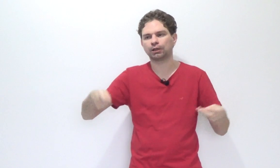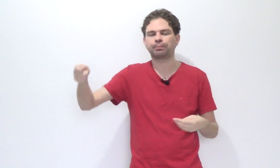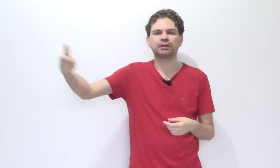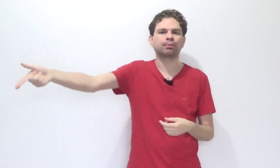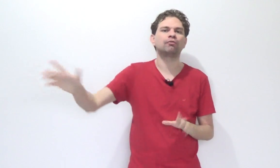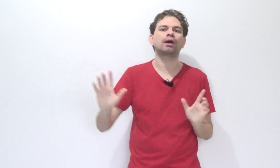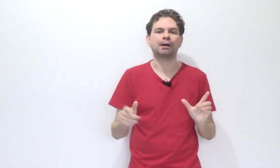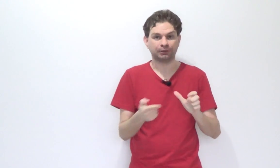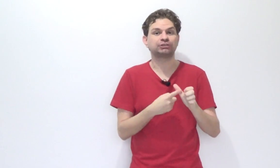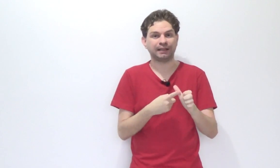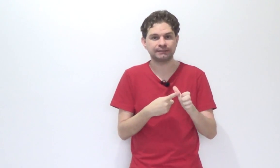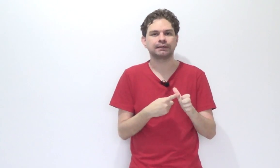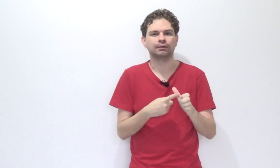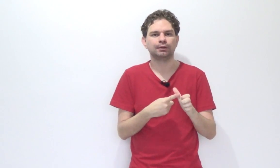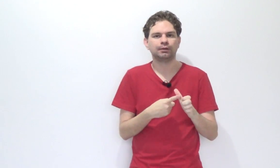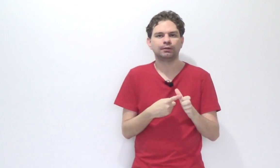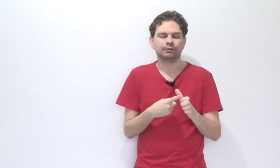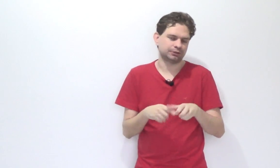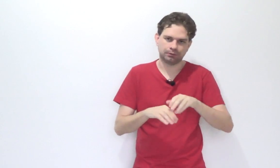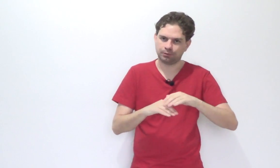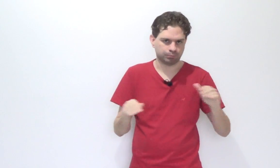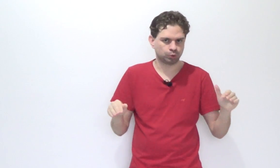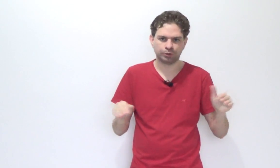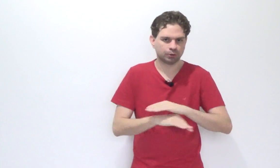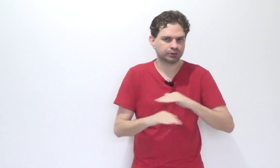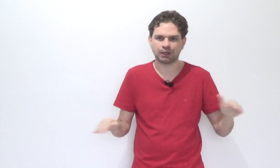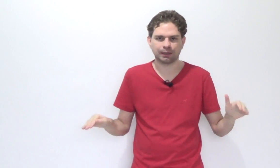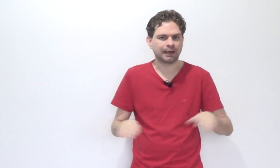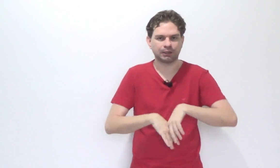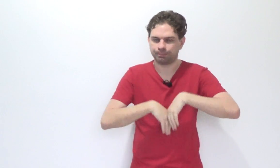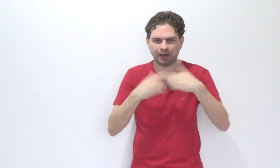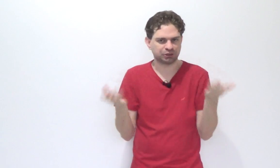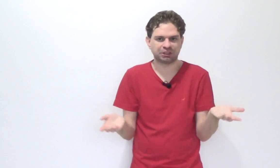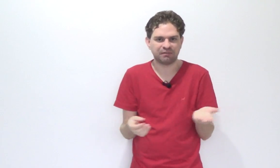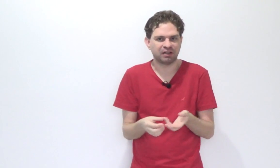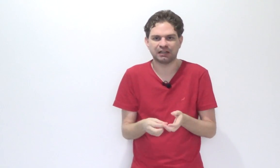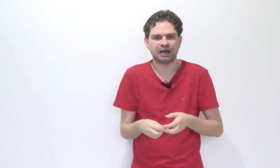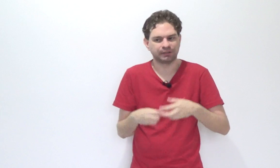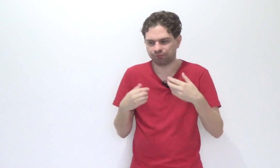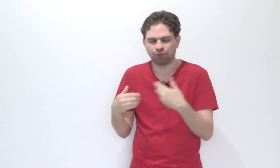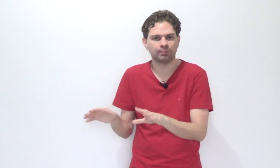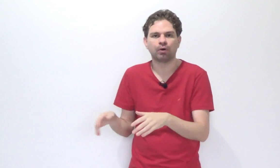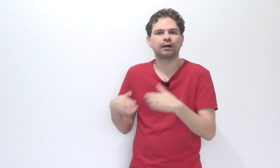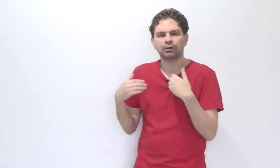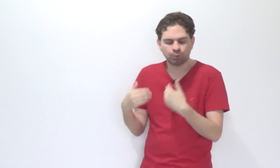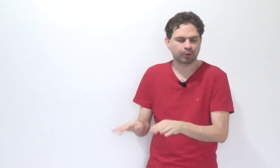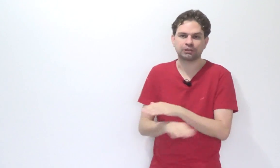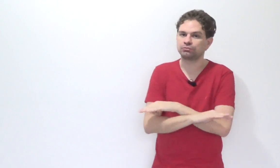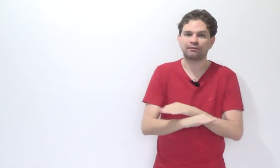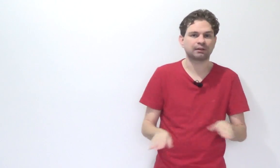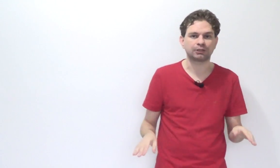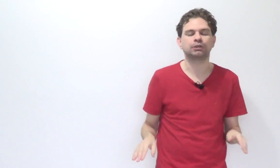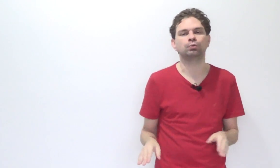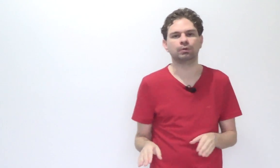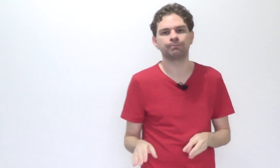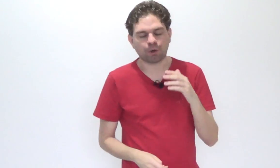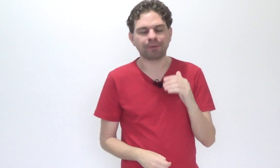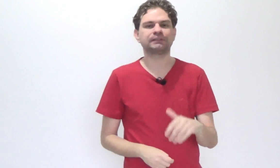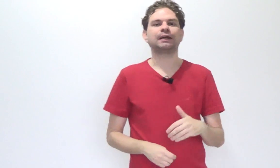podem provocar, mas tem que ser. E se o juiz não se declarar, as partes ninguém falar nada e for embora, o processo não tem validade nenhuma. Na competência